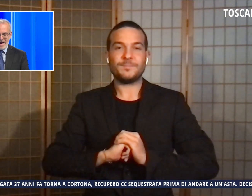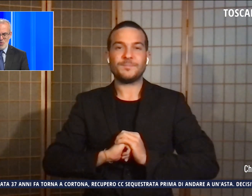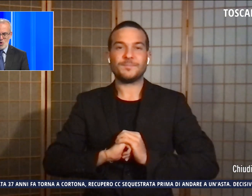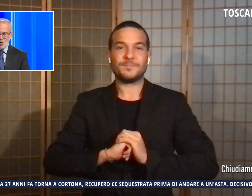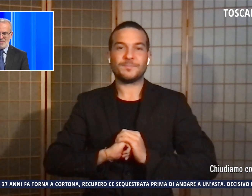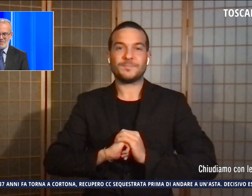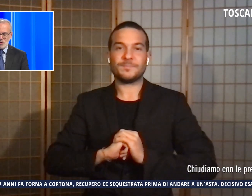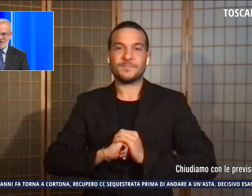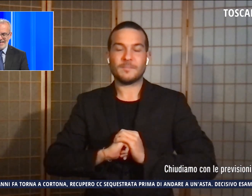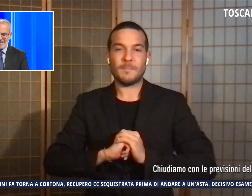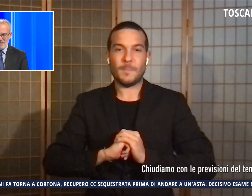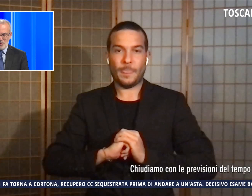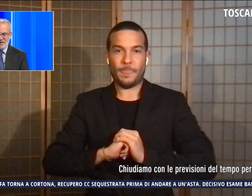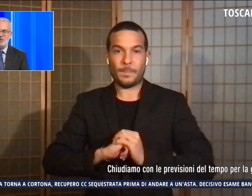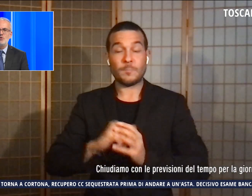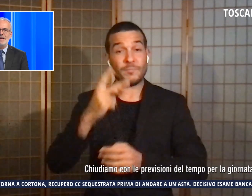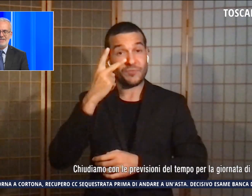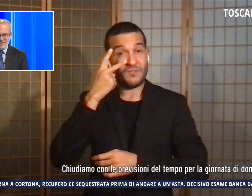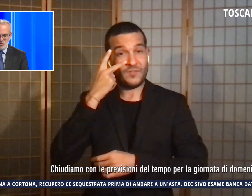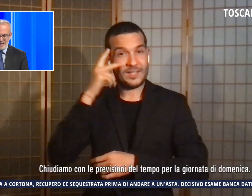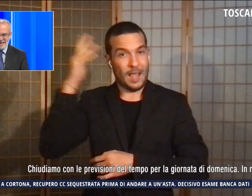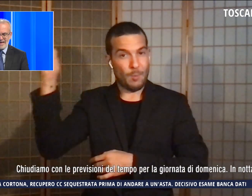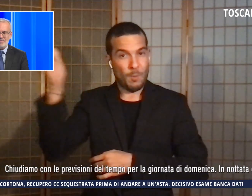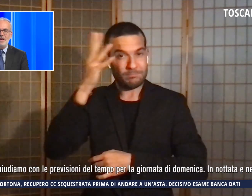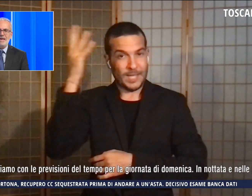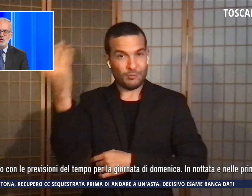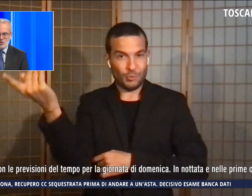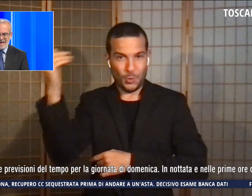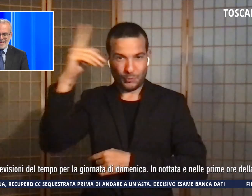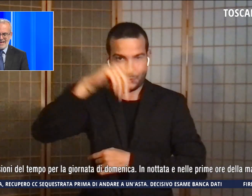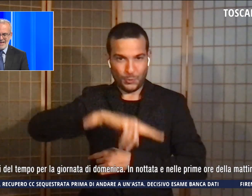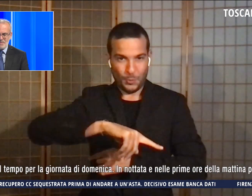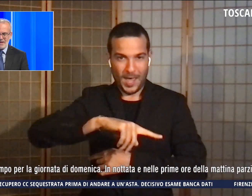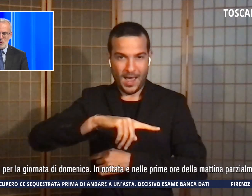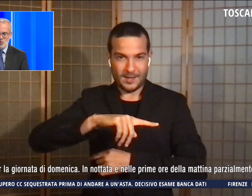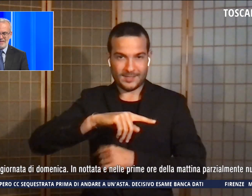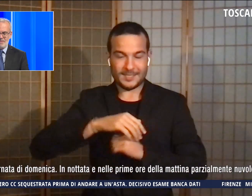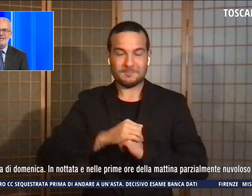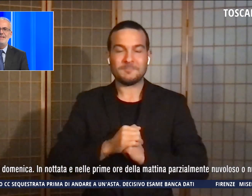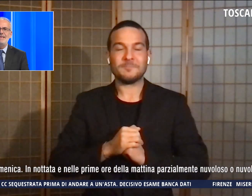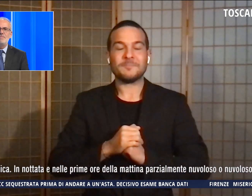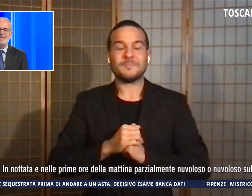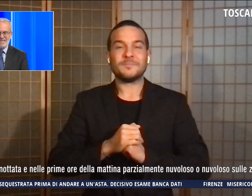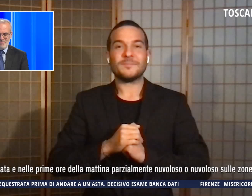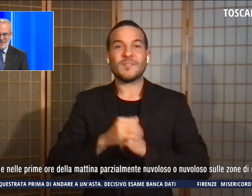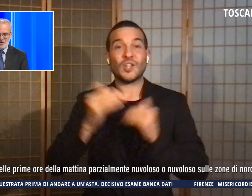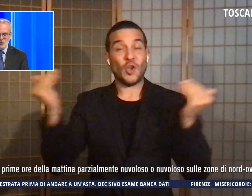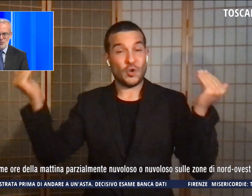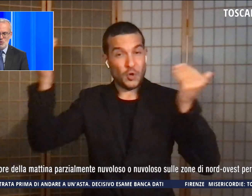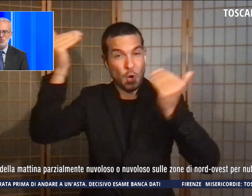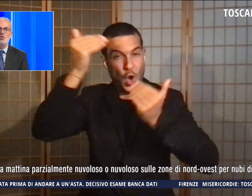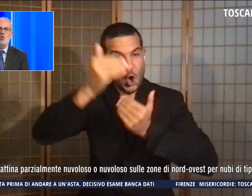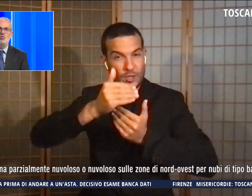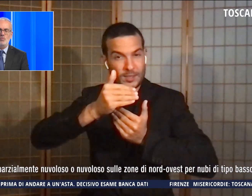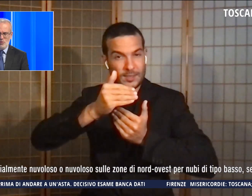Chiudiamo con le previsioni del tempo per la giornata di domenica in nottata e nelle prime ore della mattina parzialmente